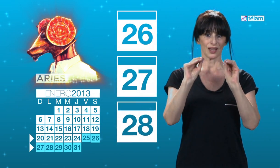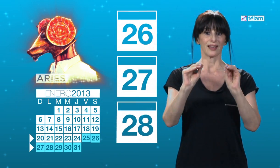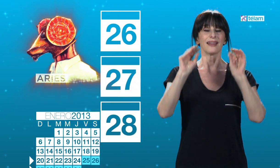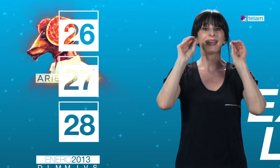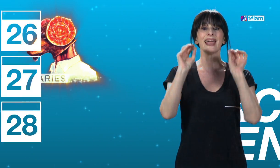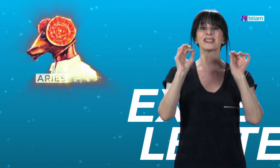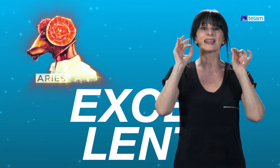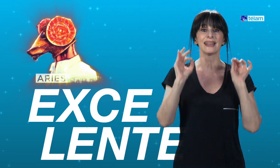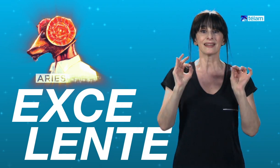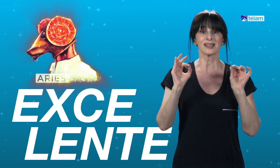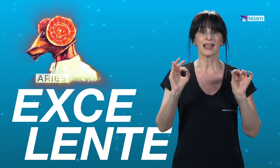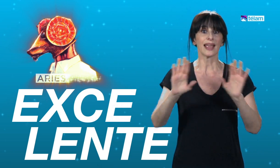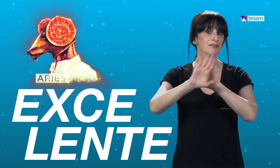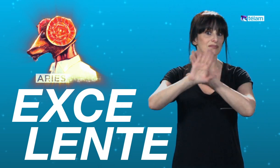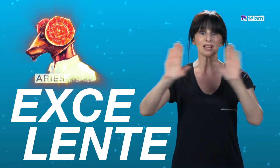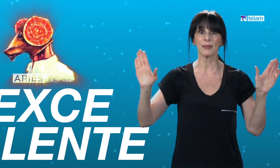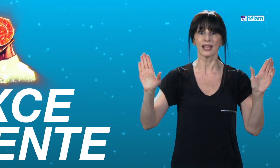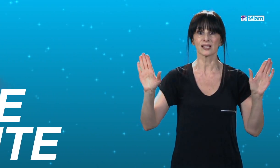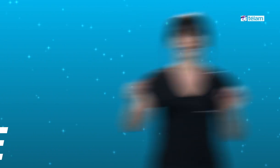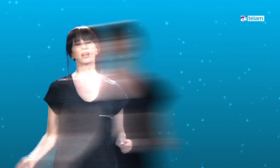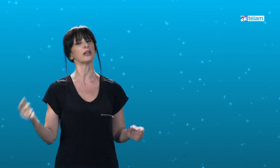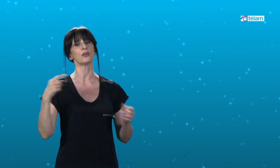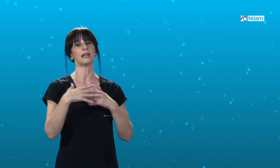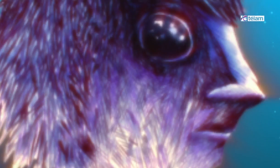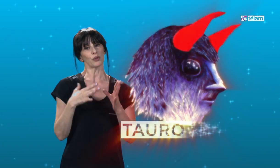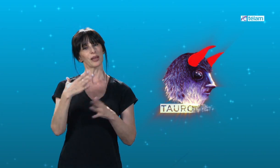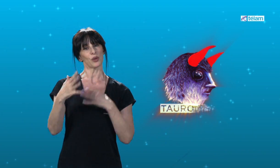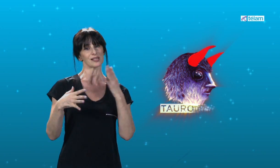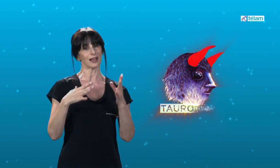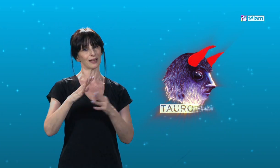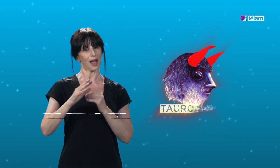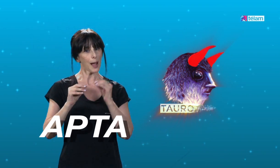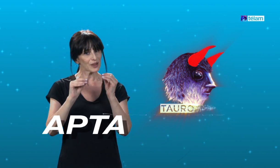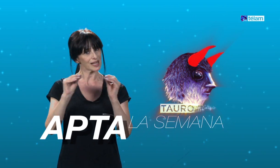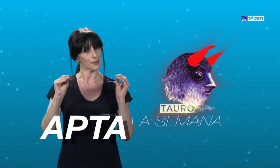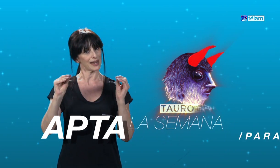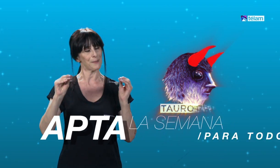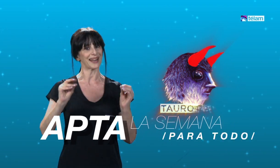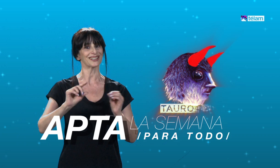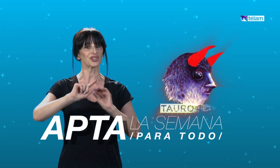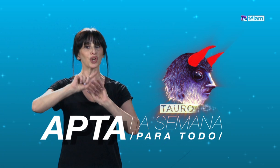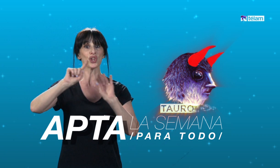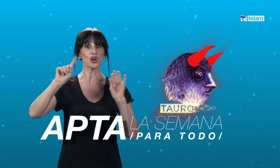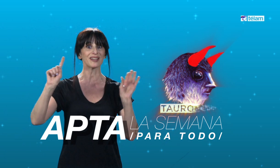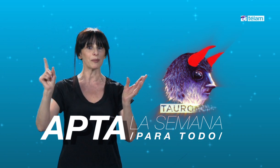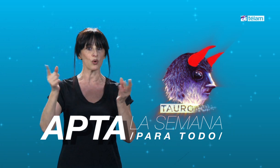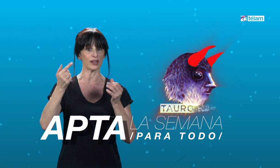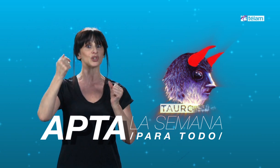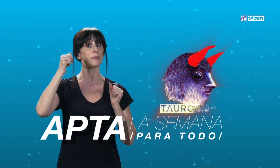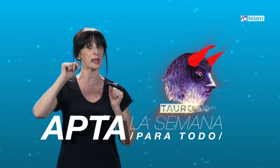excelente. Así que, nada más que decir. Taurinos, miren, podríamos decir que está apta la semana para todo lo que están buscando también.